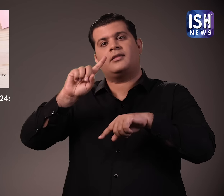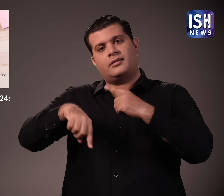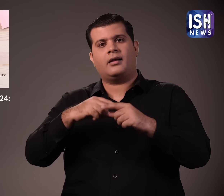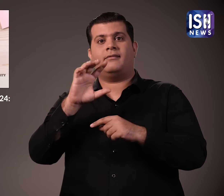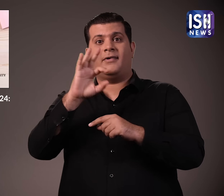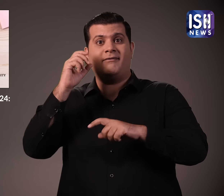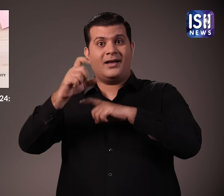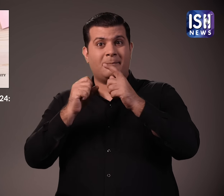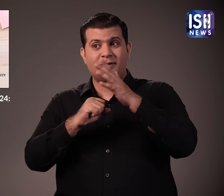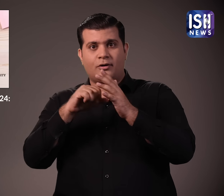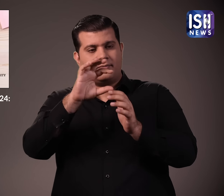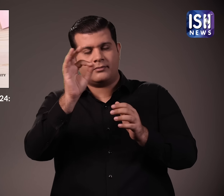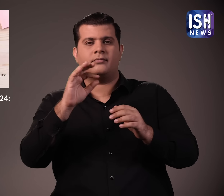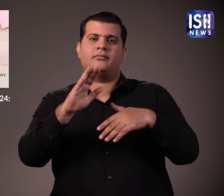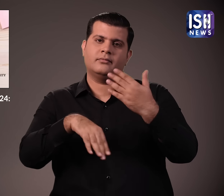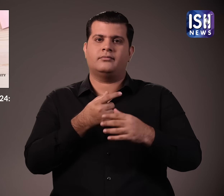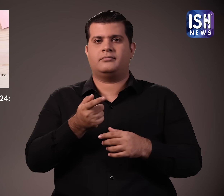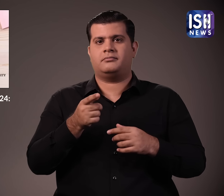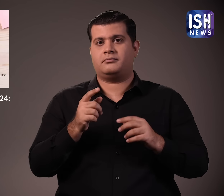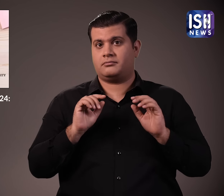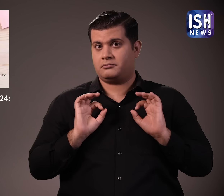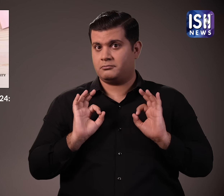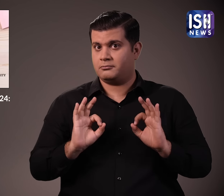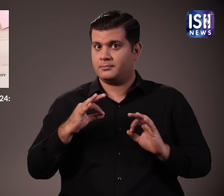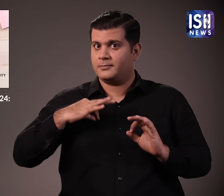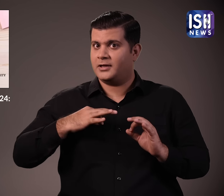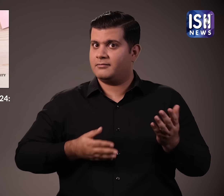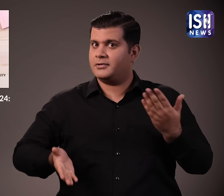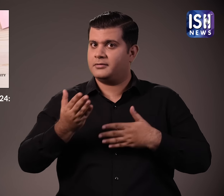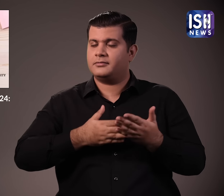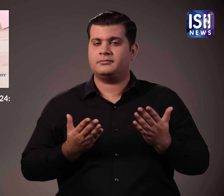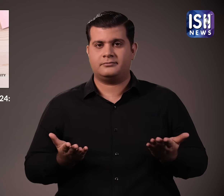और कंपनिया वहां से भर्दी करेंगी कितना लाब धायक है